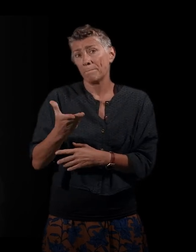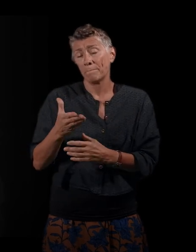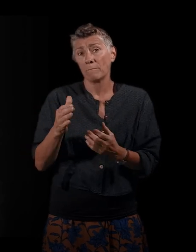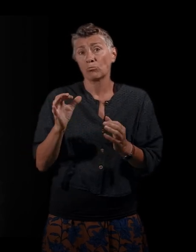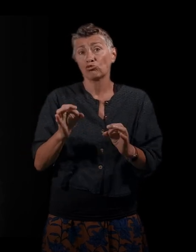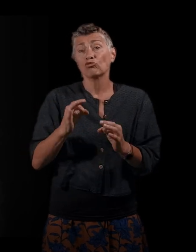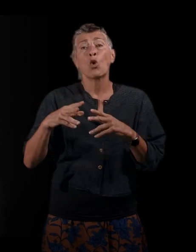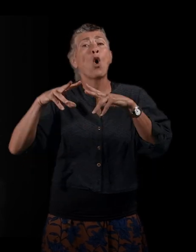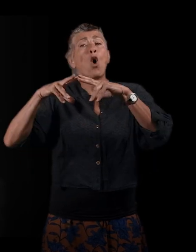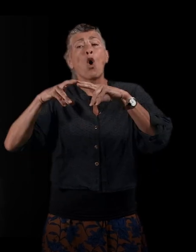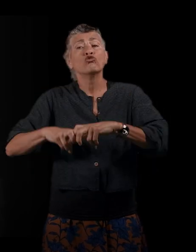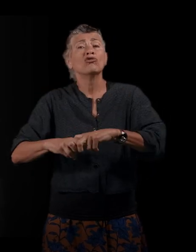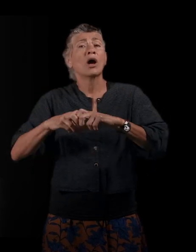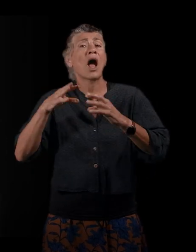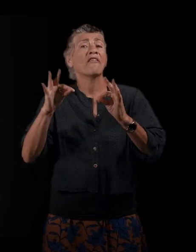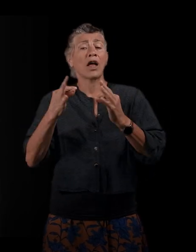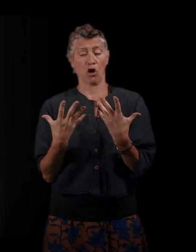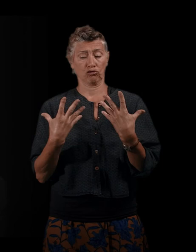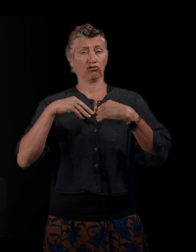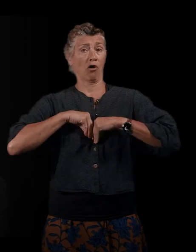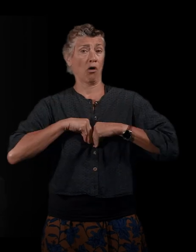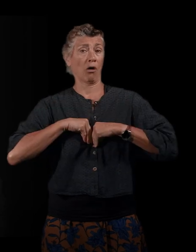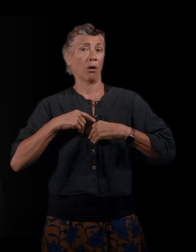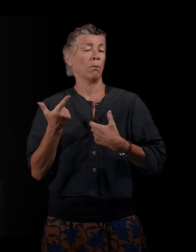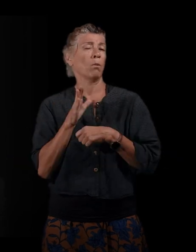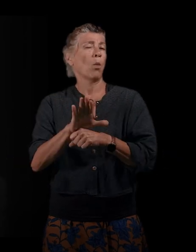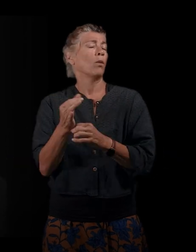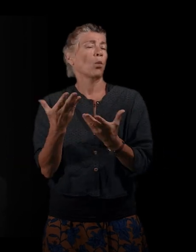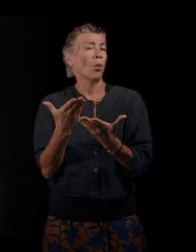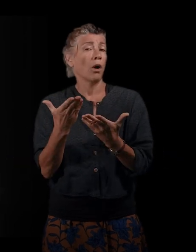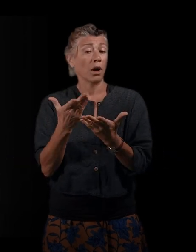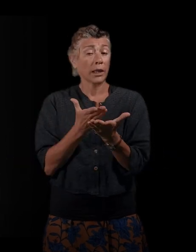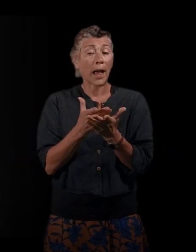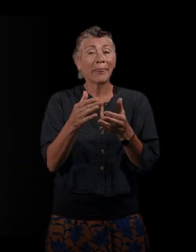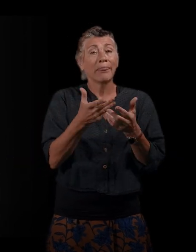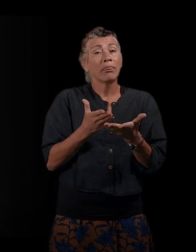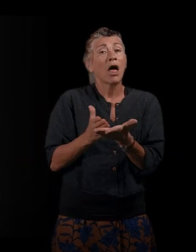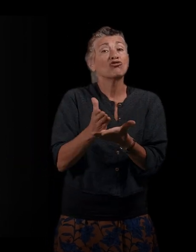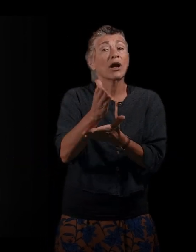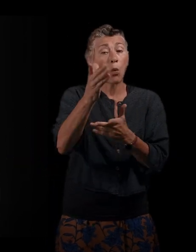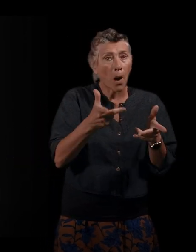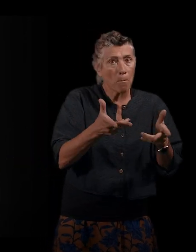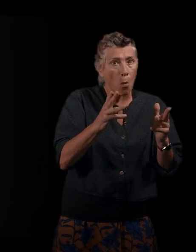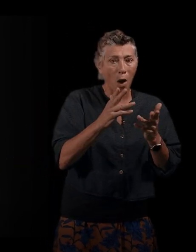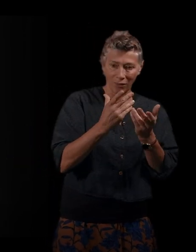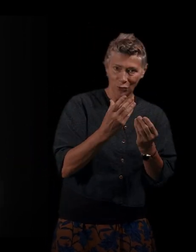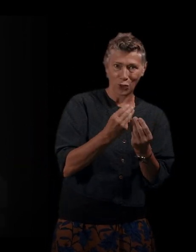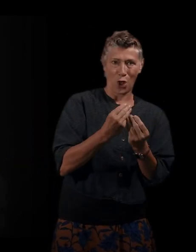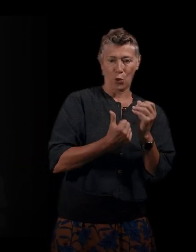aspects de leur trajectoire qui vont dans le sens d'une autonomie et d'autres qui vont moins dans le sens d'une autonomie. Peut-être que pour avancer sur